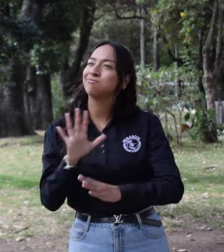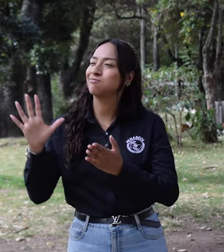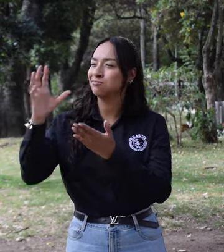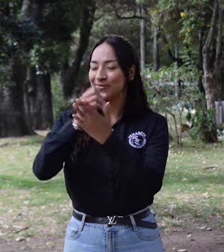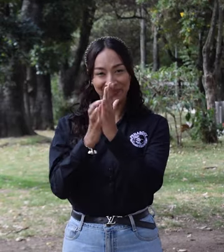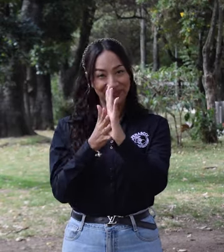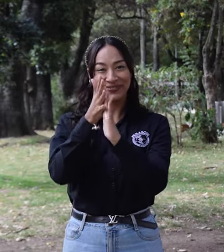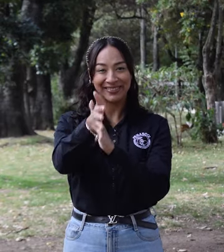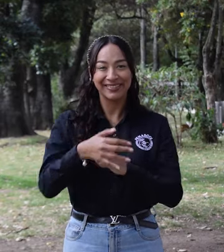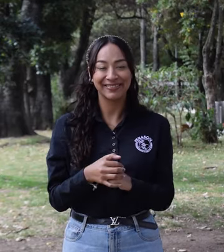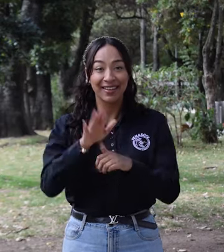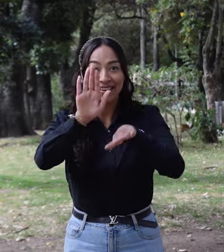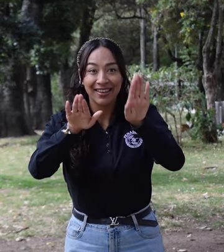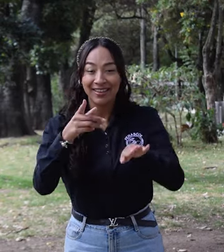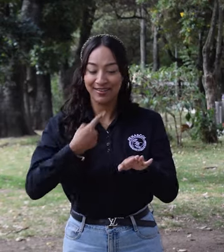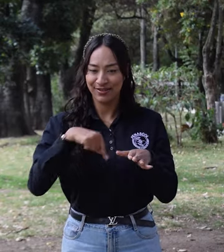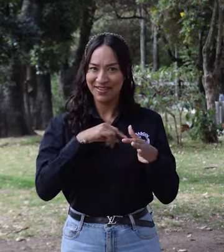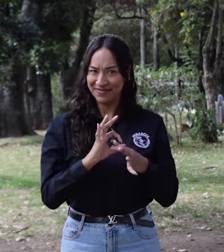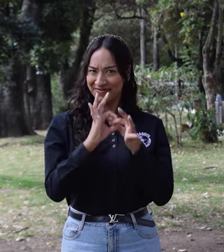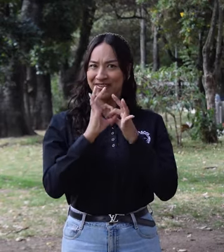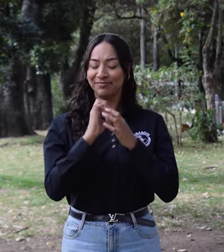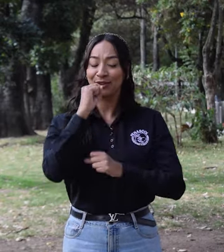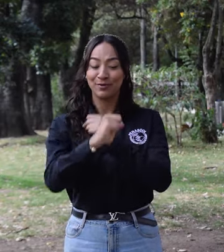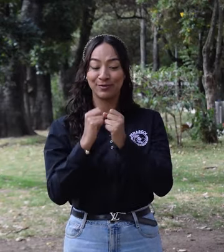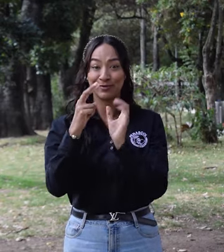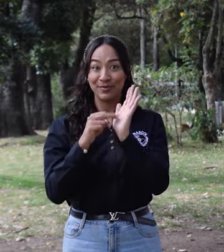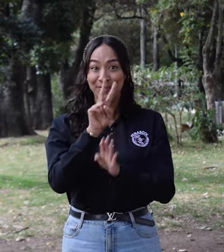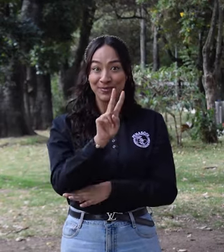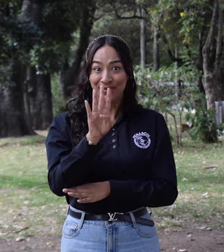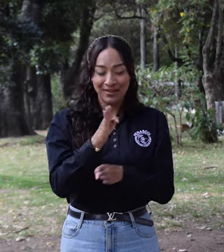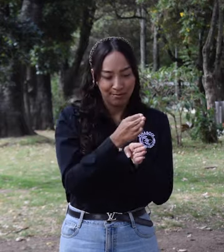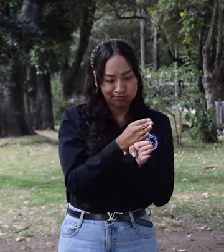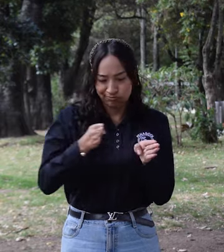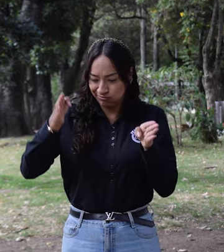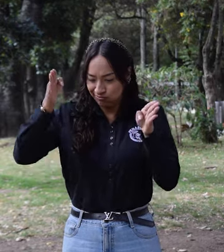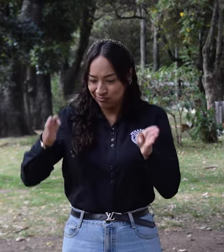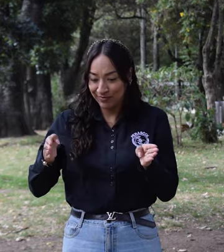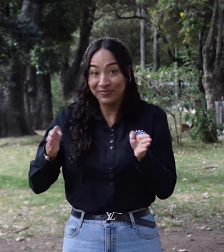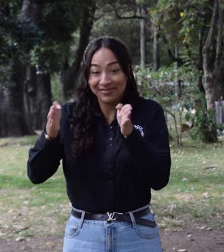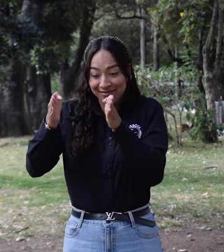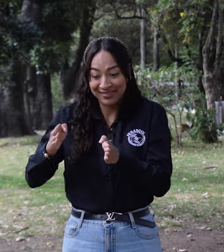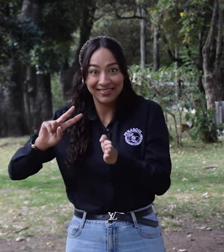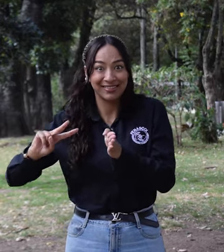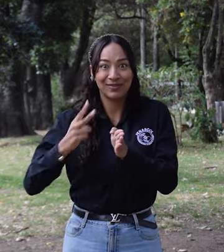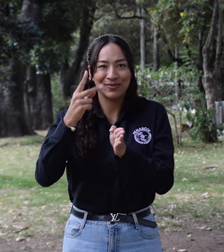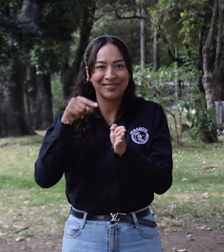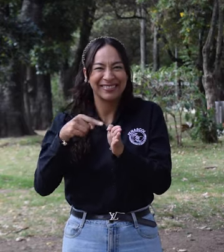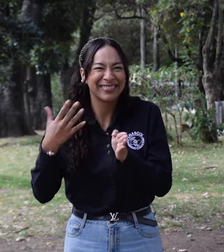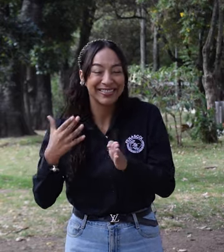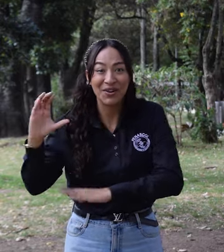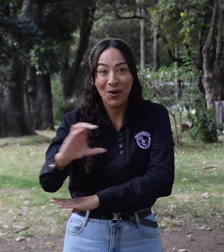FENASCÓL EN LAS REGIONES En el segundo semestre de este año 2024, FENASCÓL estará